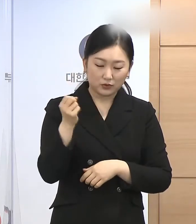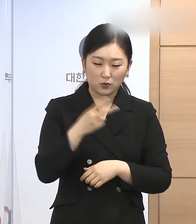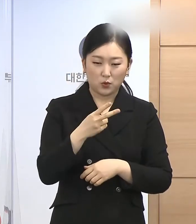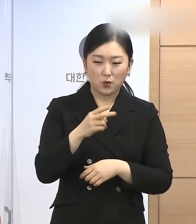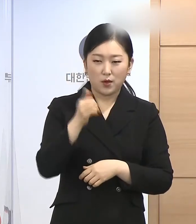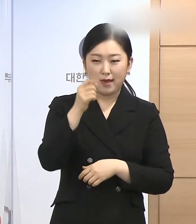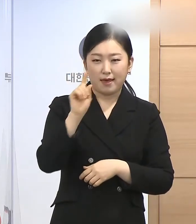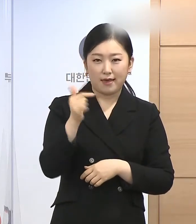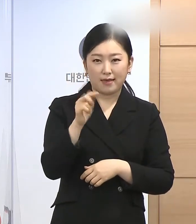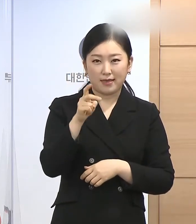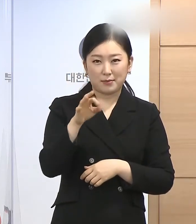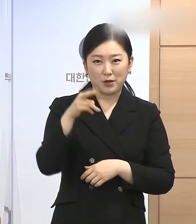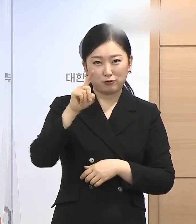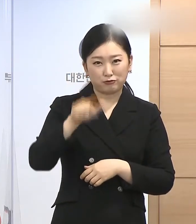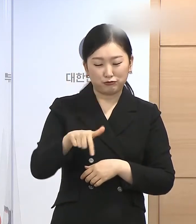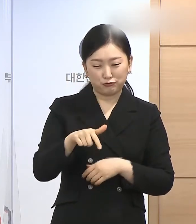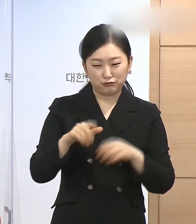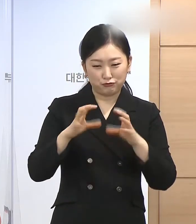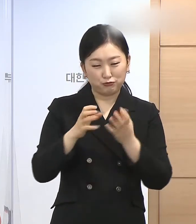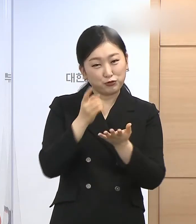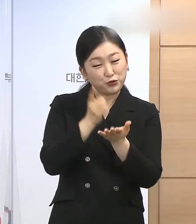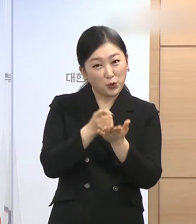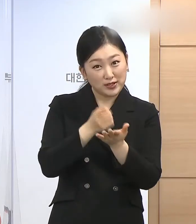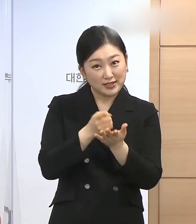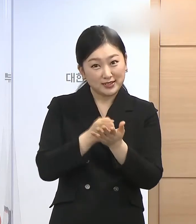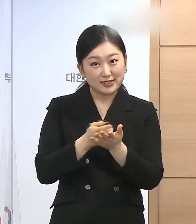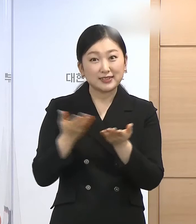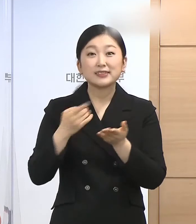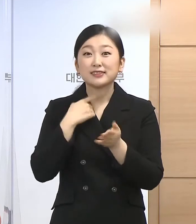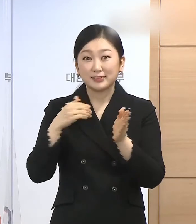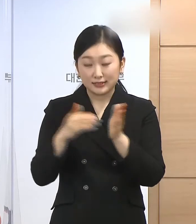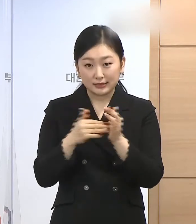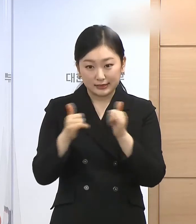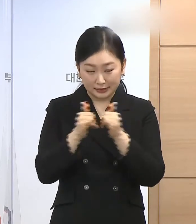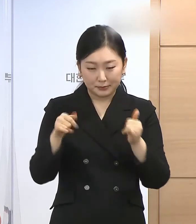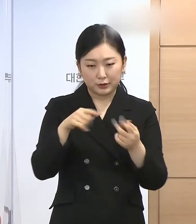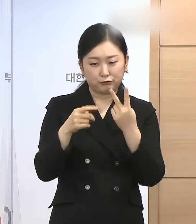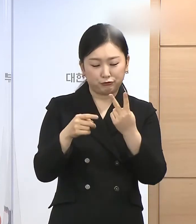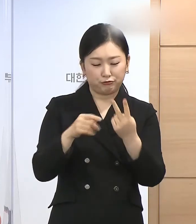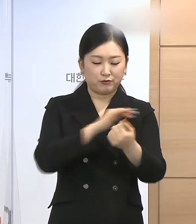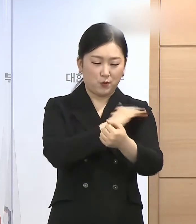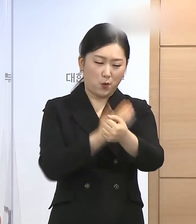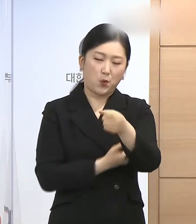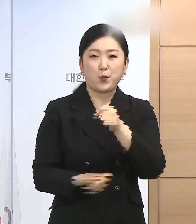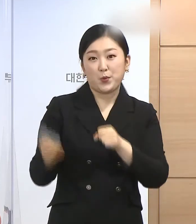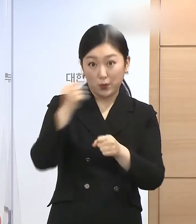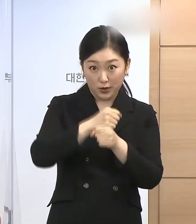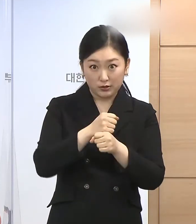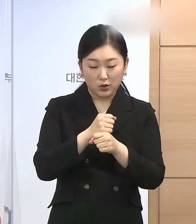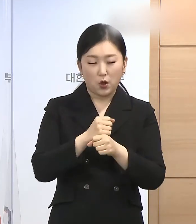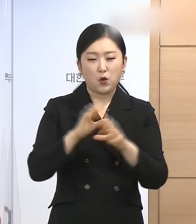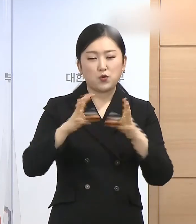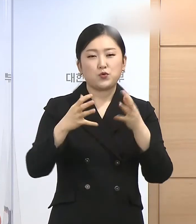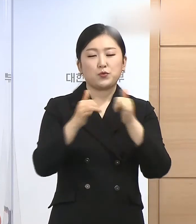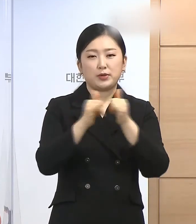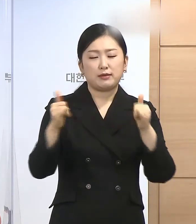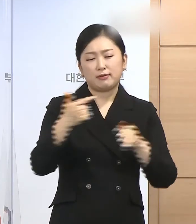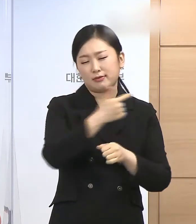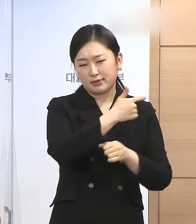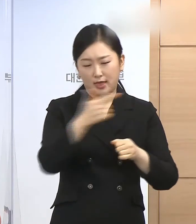사회적 갈등 사건에 대한 사면을 통해서 국민 대화합을 이루자 그러한 국민 대화합을